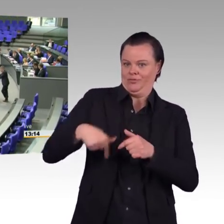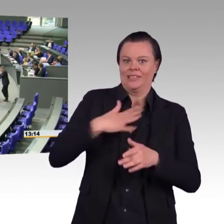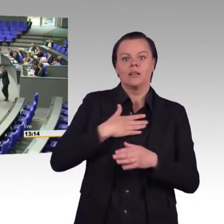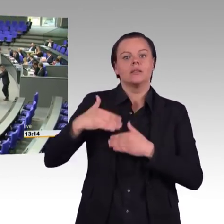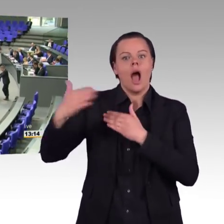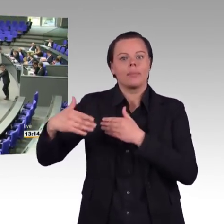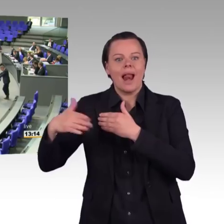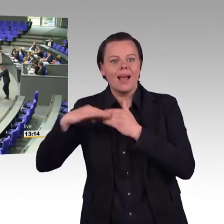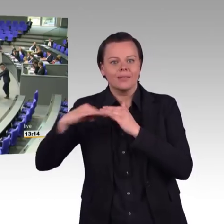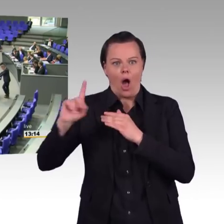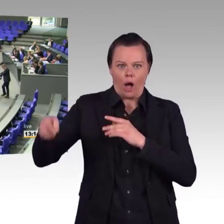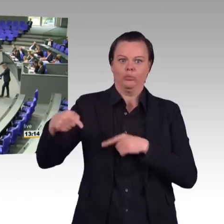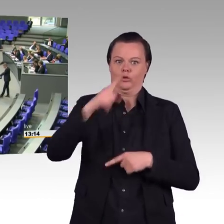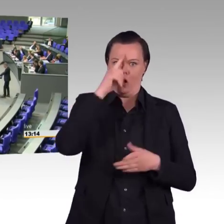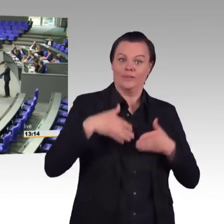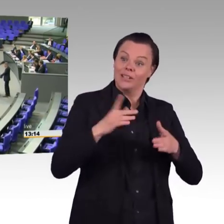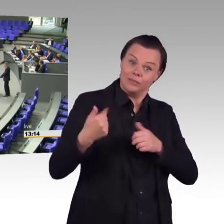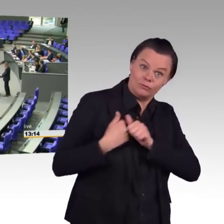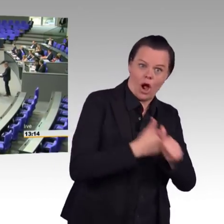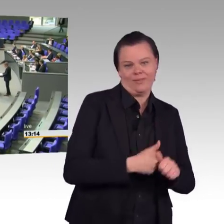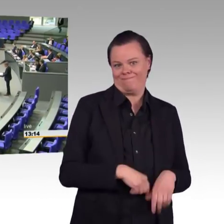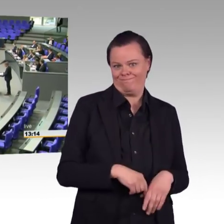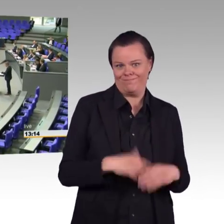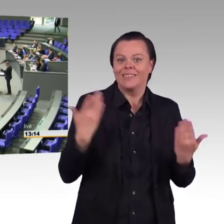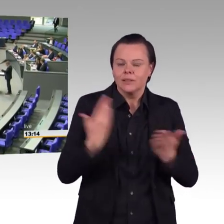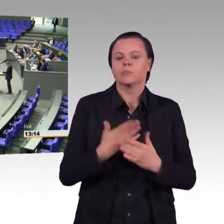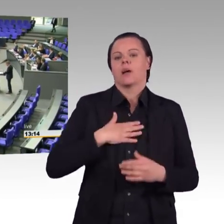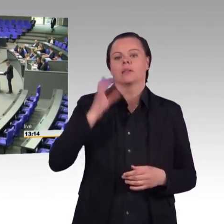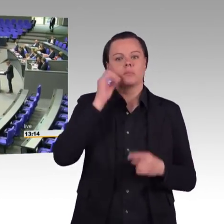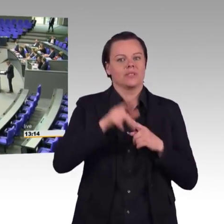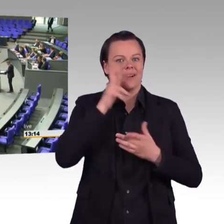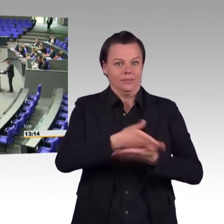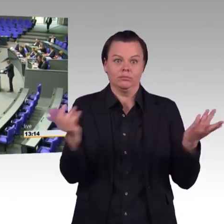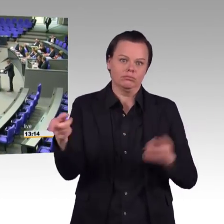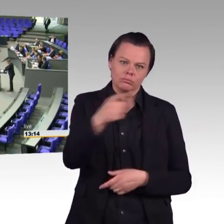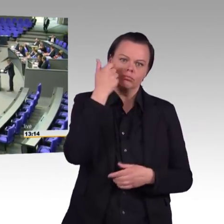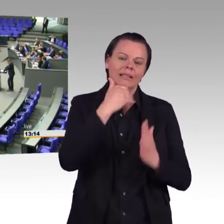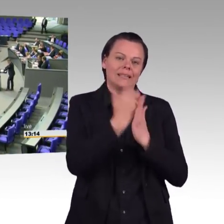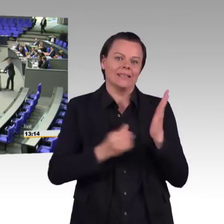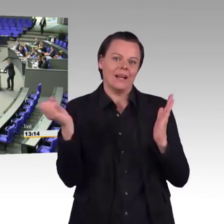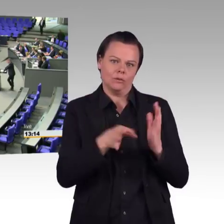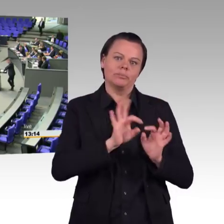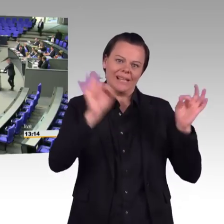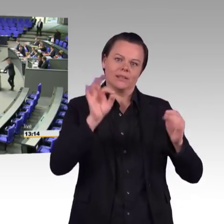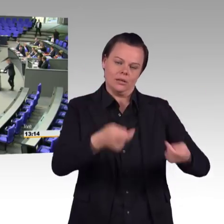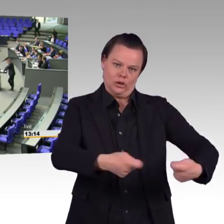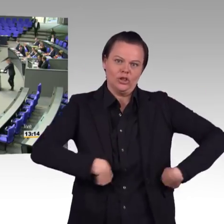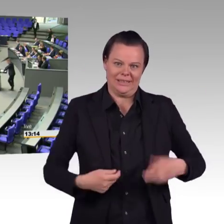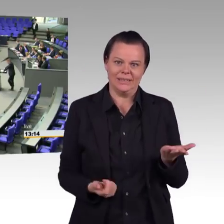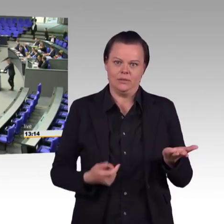Zahlen klingen sehr kryptisch. Sie werden auch den meisten von Ihnen nichts sagen, zumindest Ihnen nicht. Und doch zeigen Sie, warum mit den